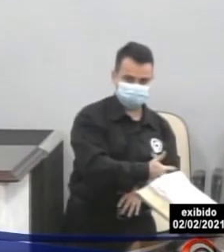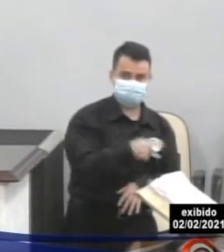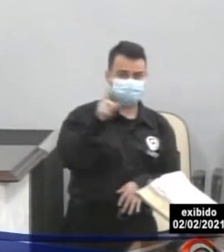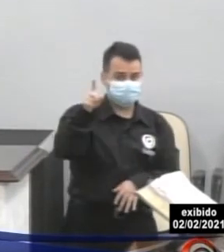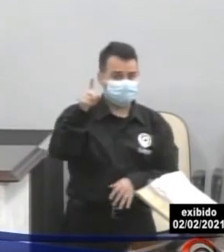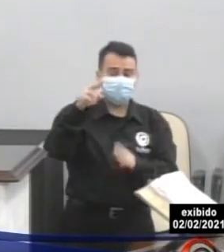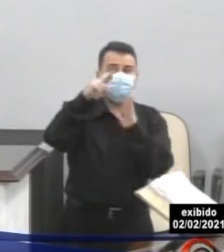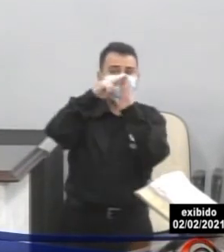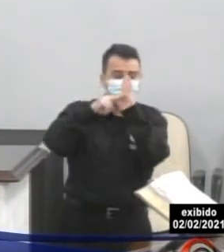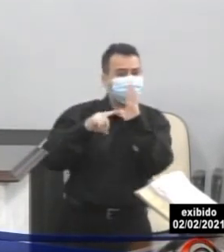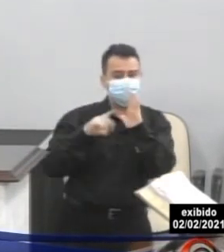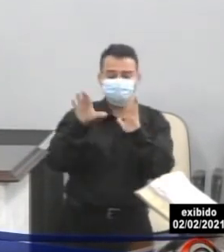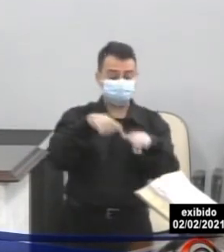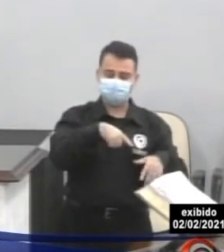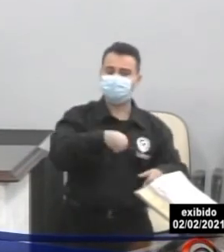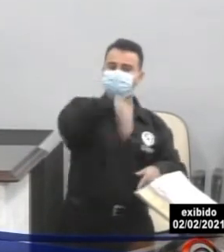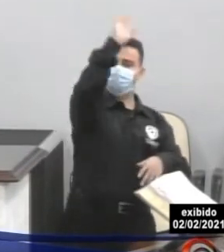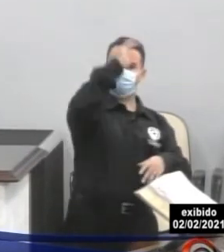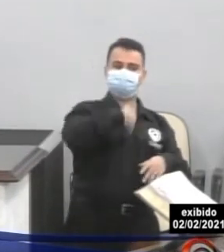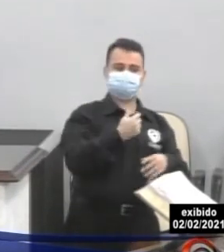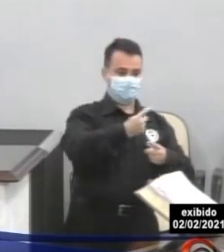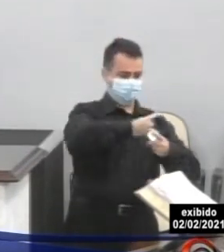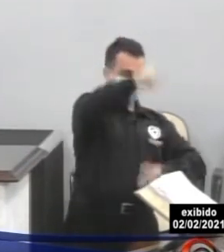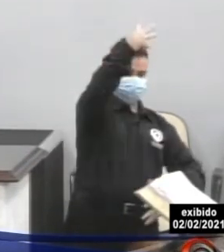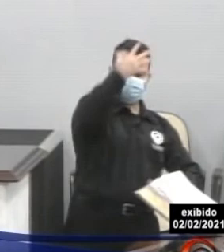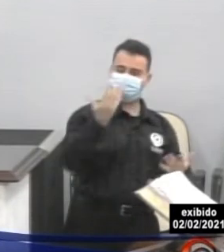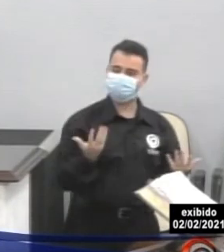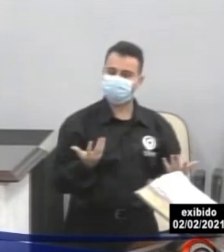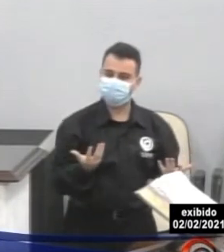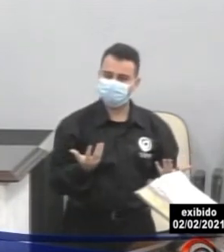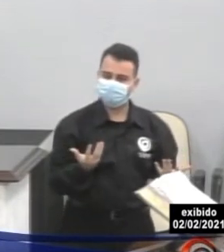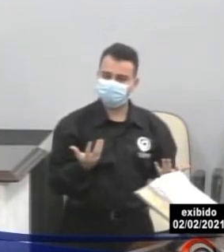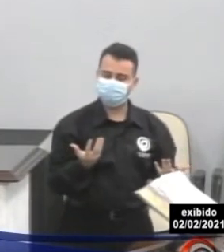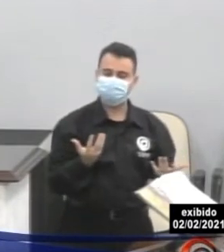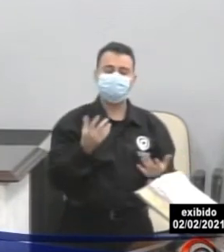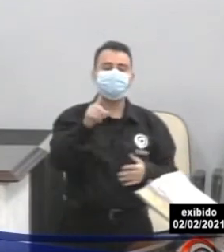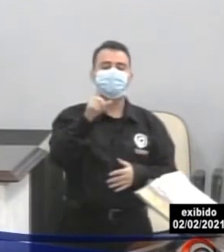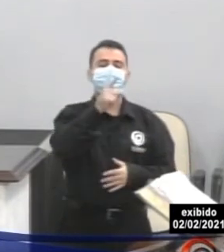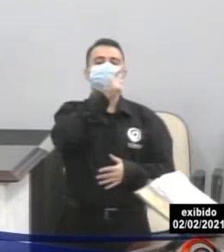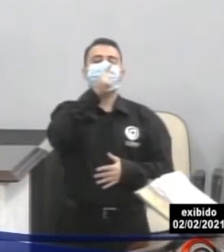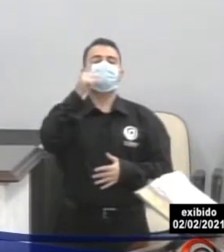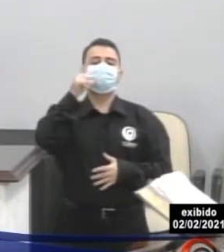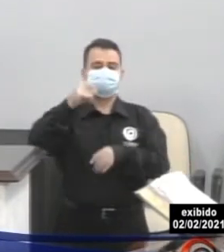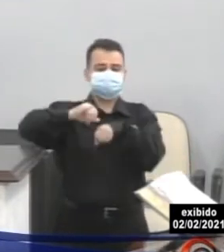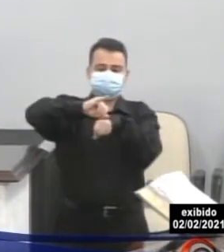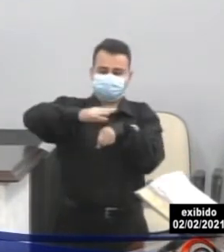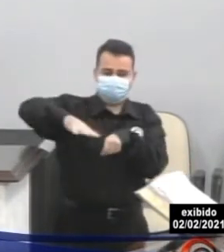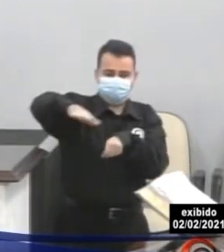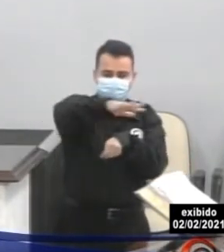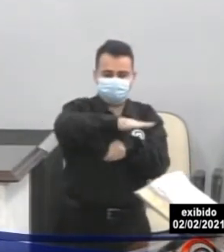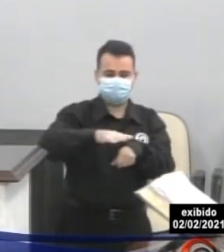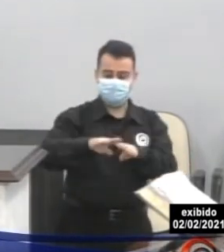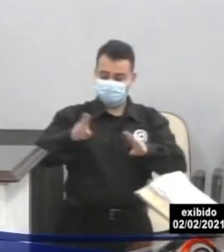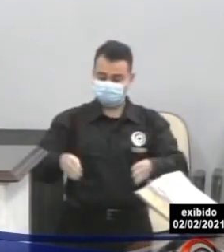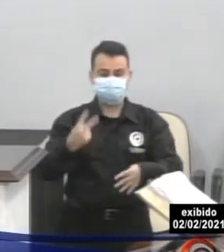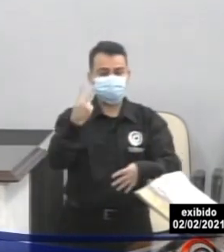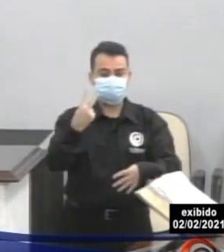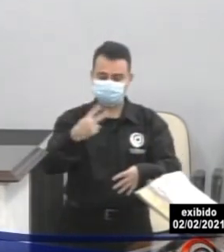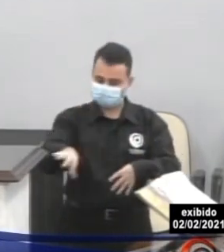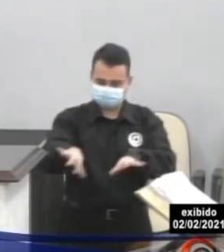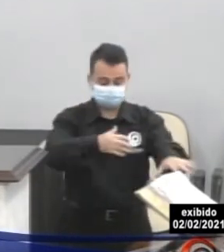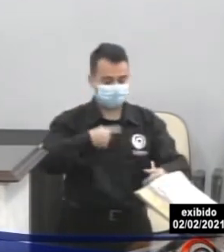restrições como tem aqui. Como é que pode uma lanchonete do centro de Rio Preto não poder colocar duas mesas na frente